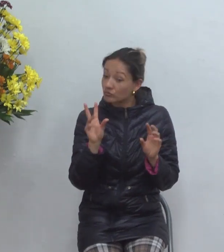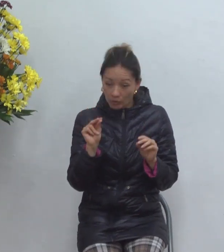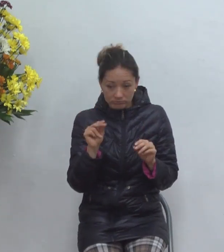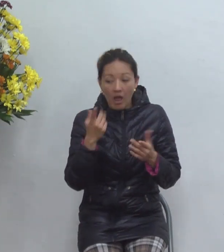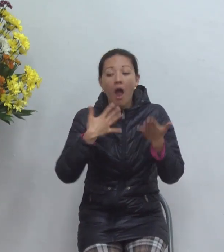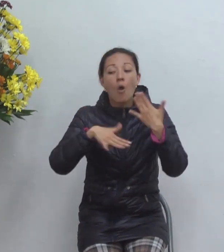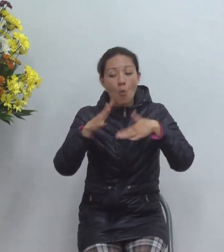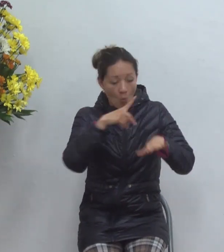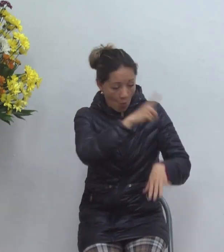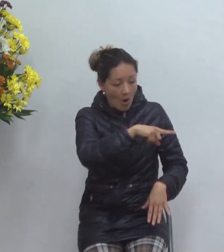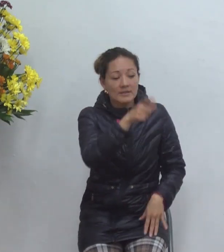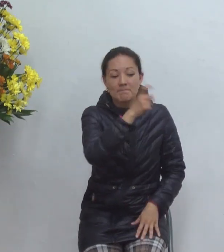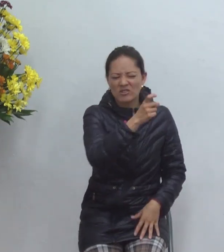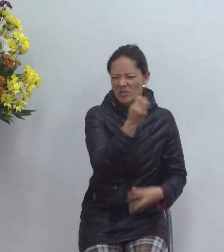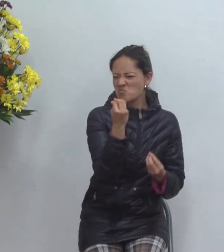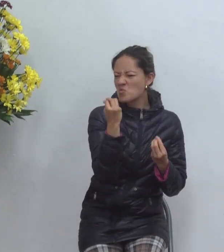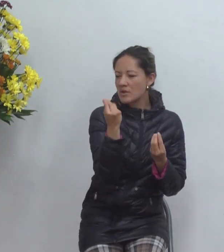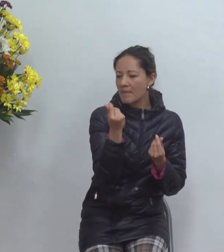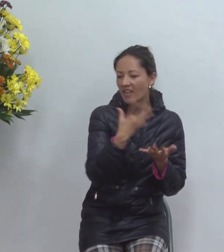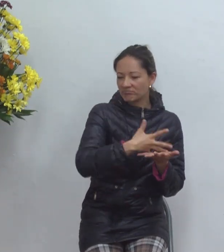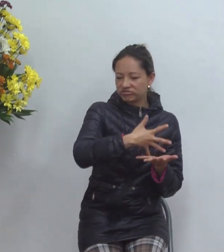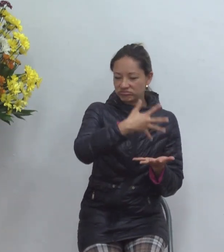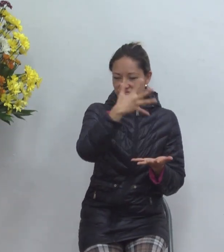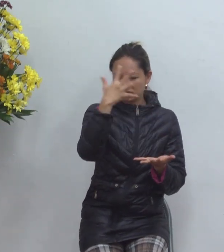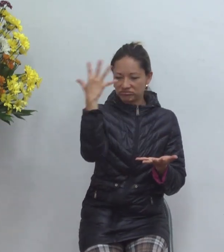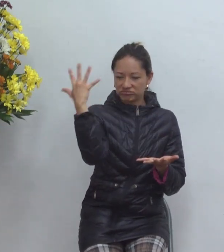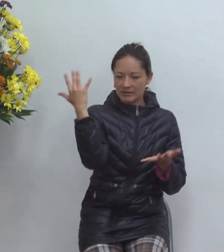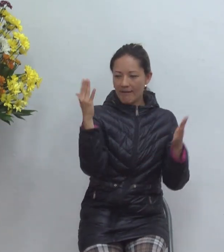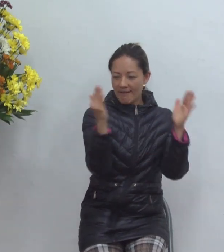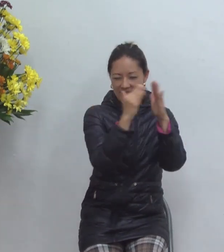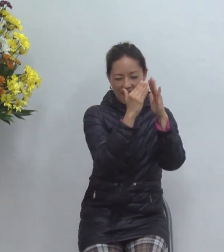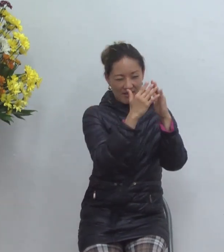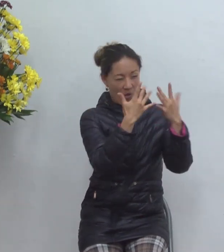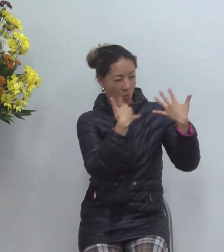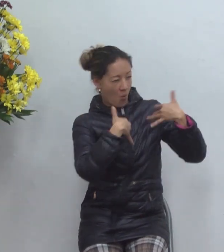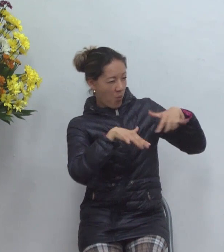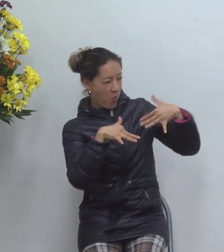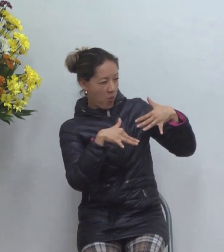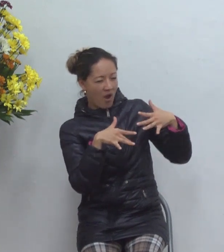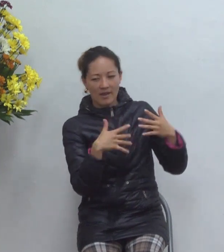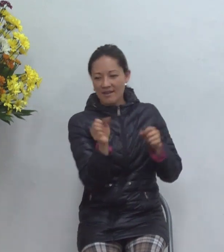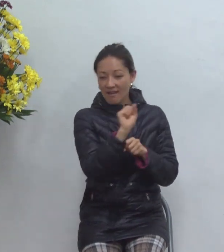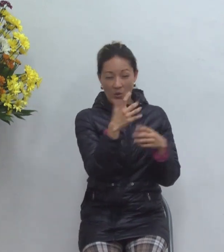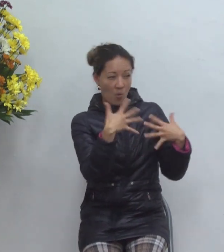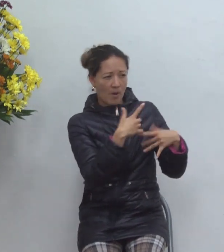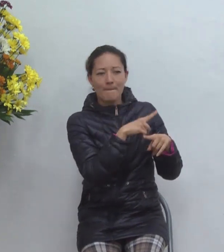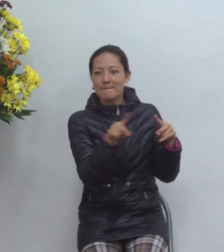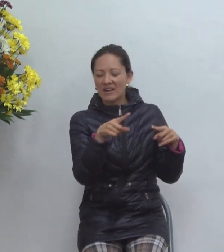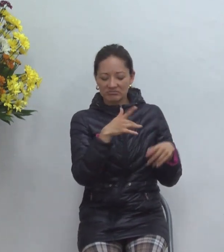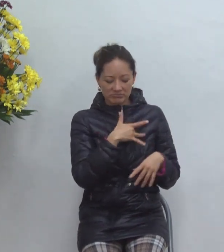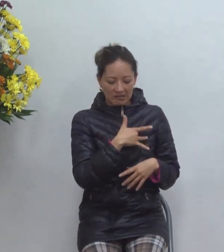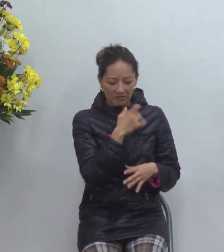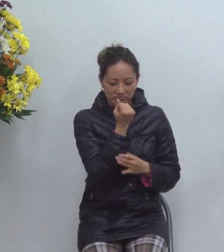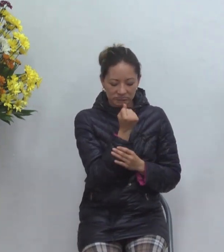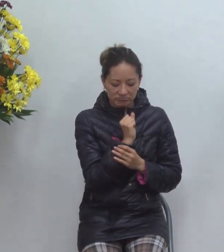y suicidarse porque no sabe qué hacer con la vida eso es el lúcer eso es el fracasado no entender el